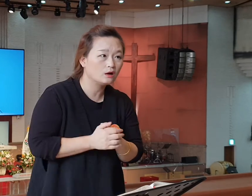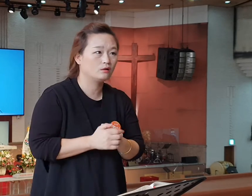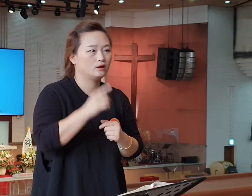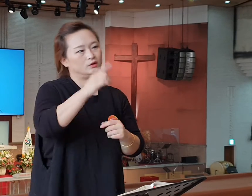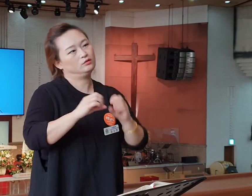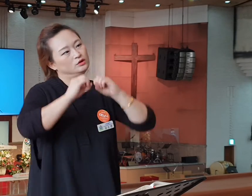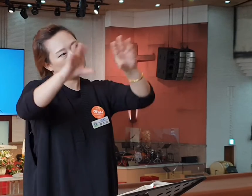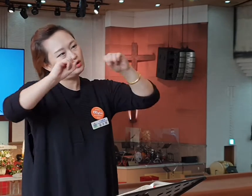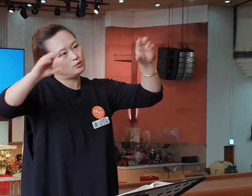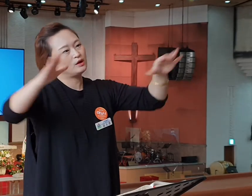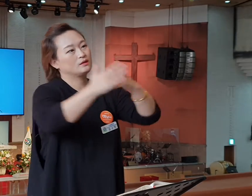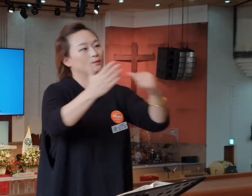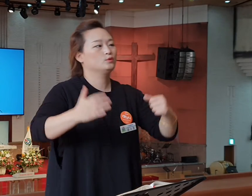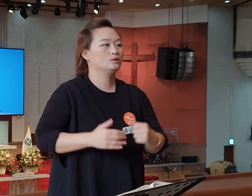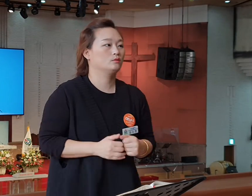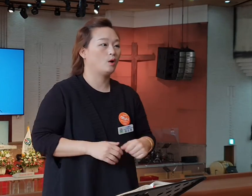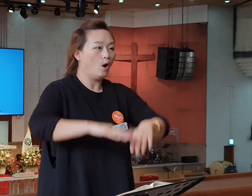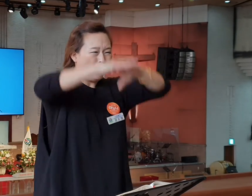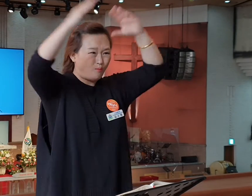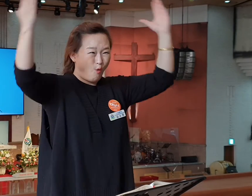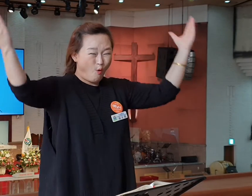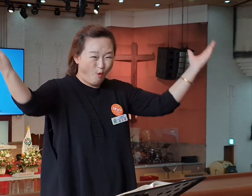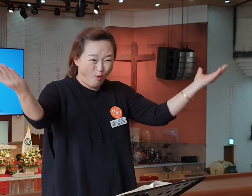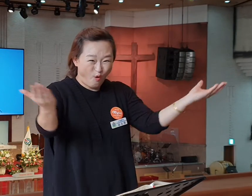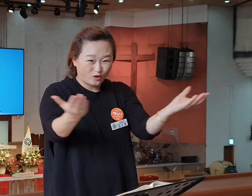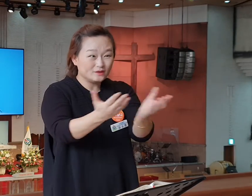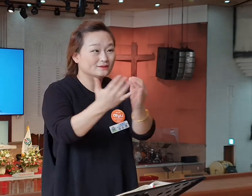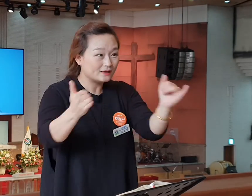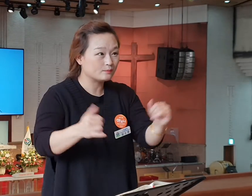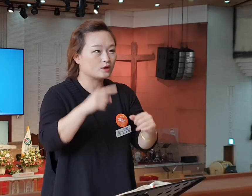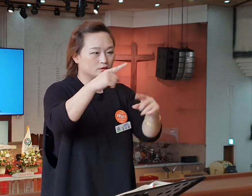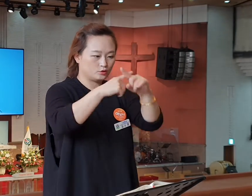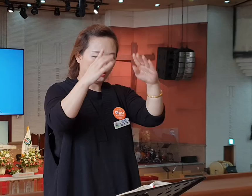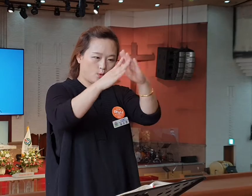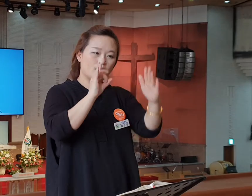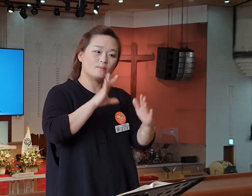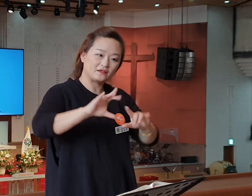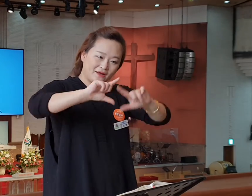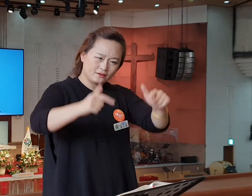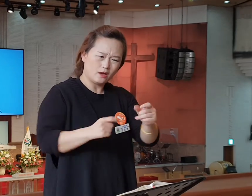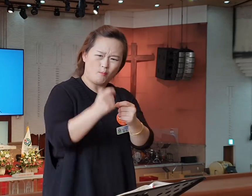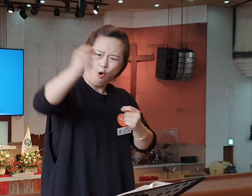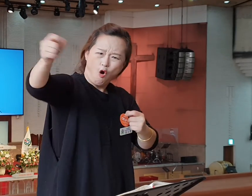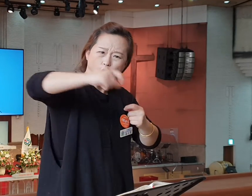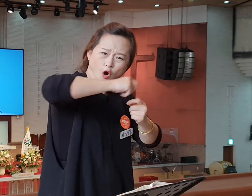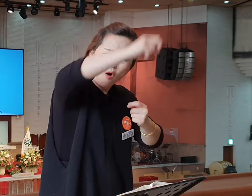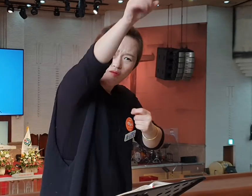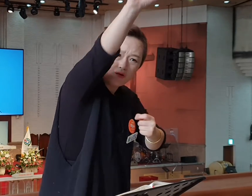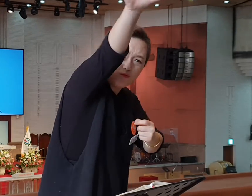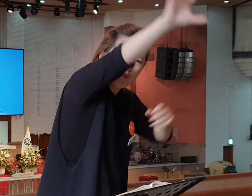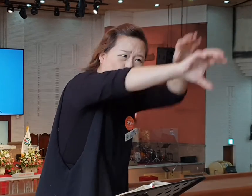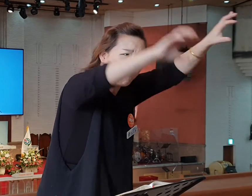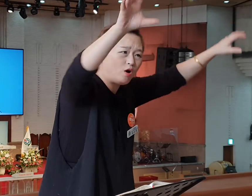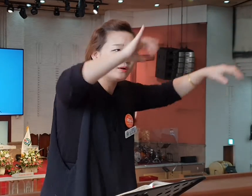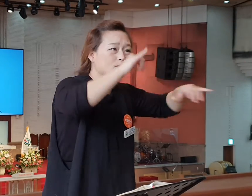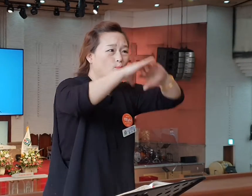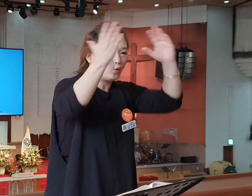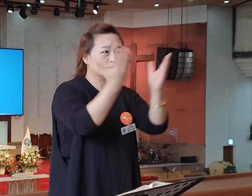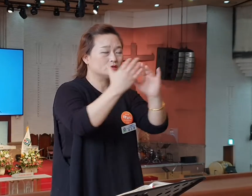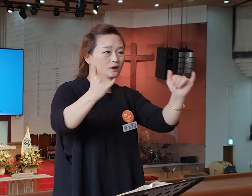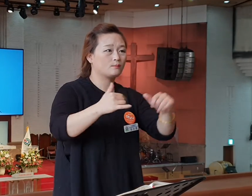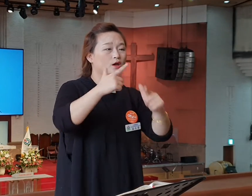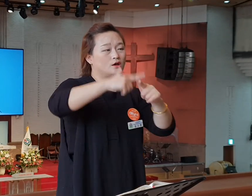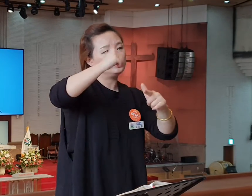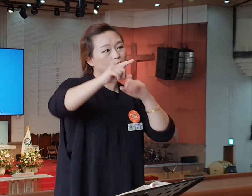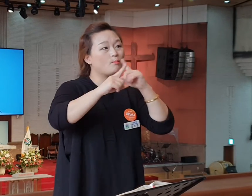얘기예요. 어떻게 아시아에 있는 모든 헬라인과 유대인들이 그 말을 들었겠습니까? 두란노에 모여있는